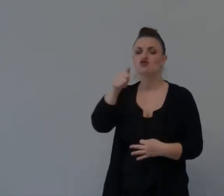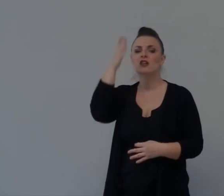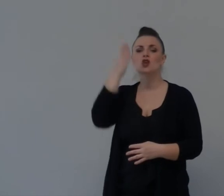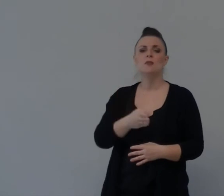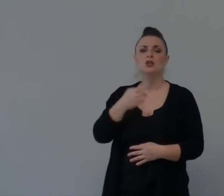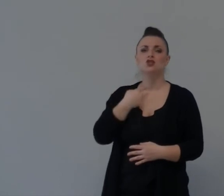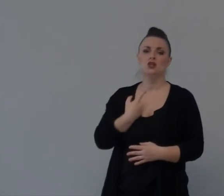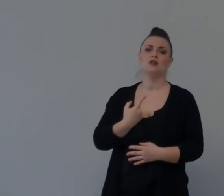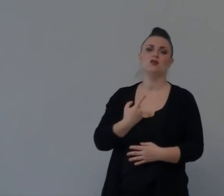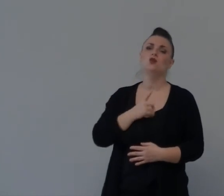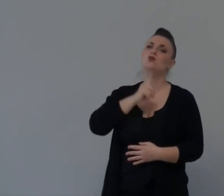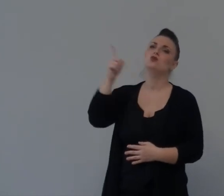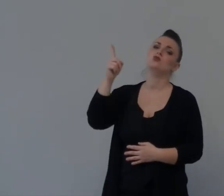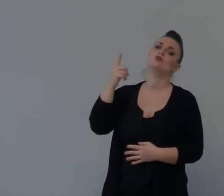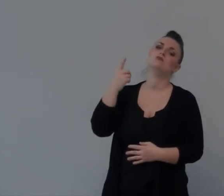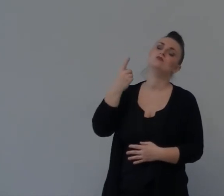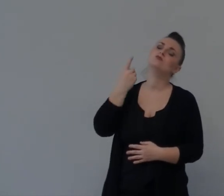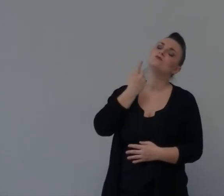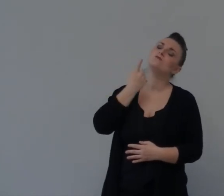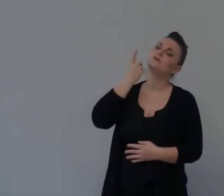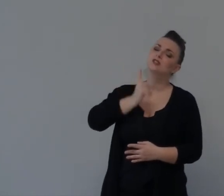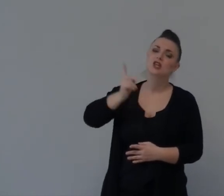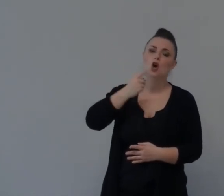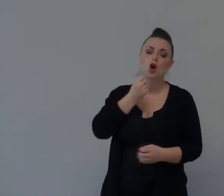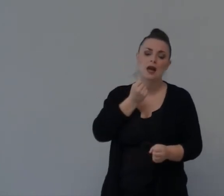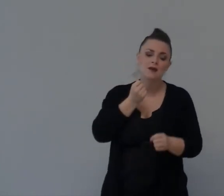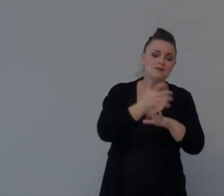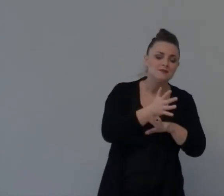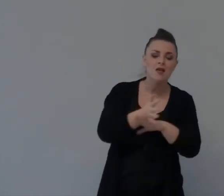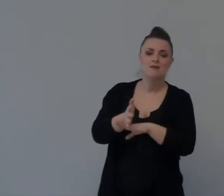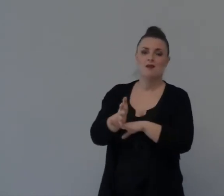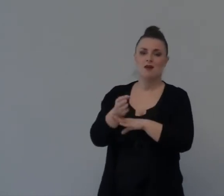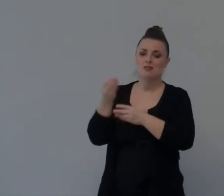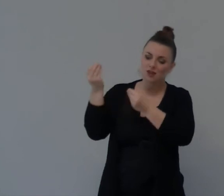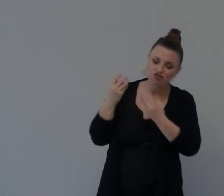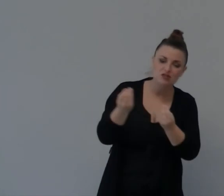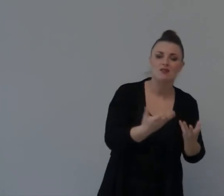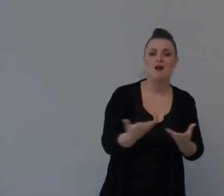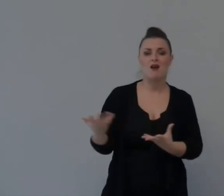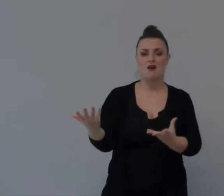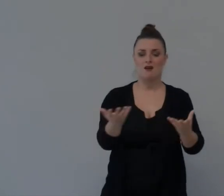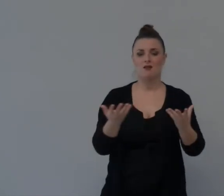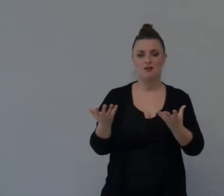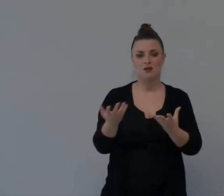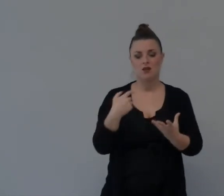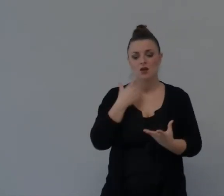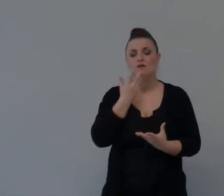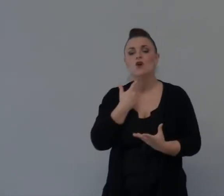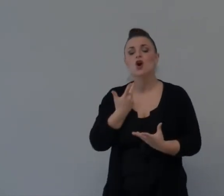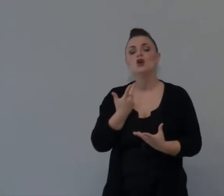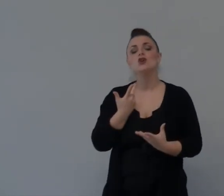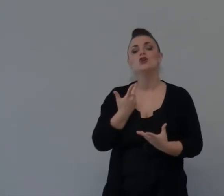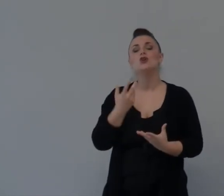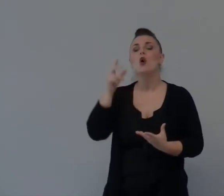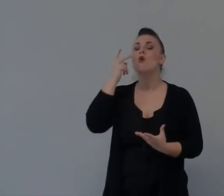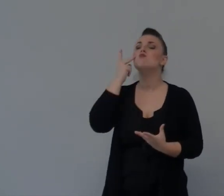Dio Di Aveire Dio Che Provene Io Sono In Attesa Di Guardare Nel Mio Specchietto Che Ho Riturato La Tua